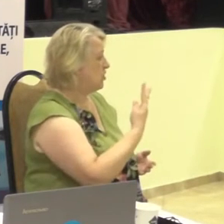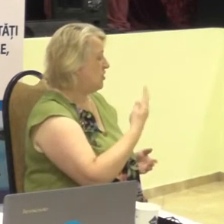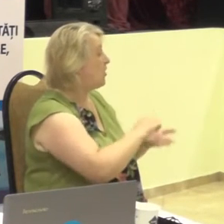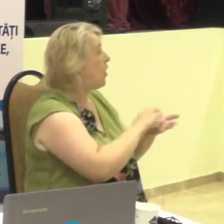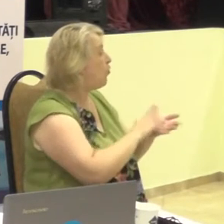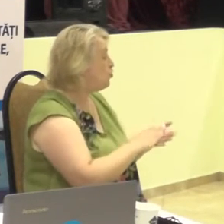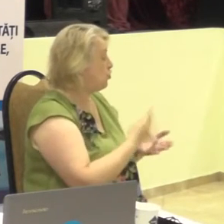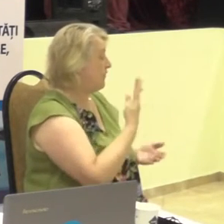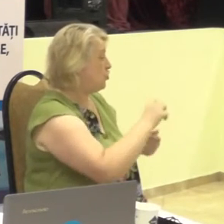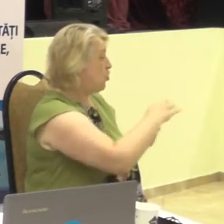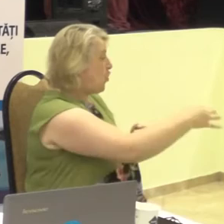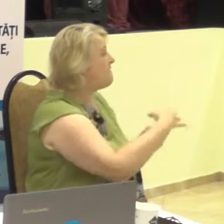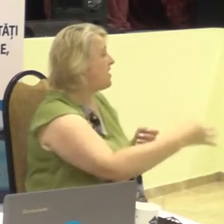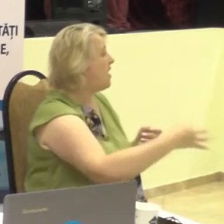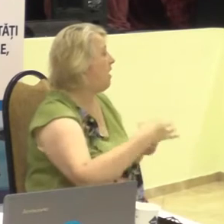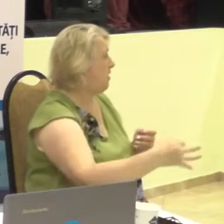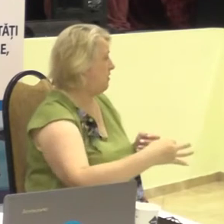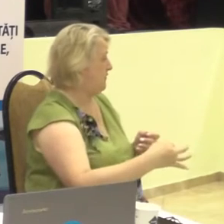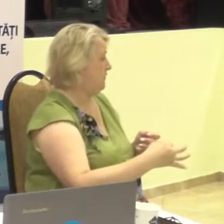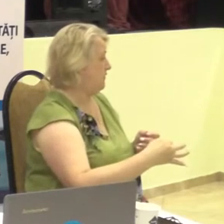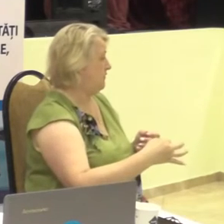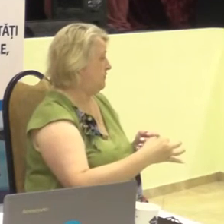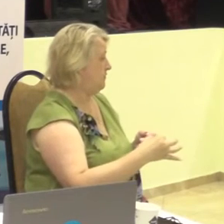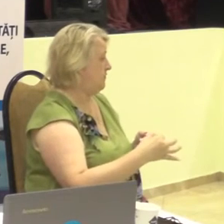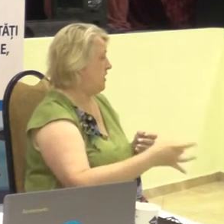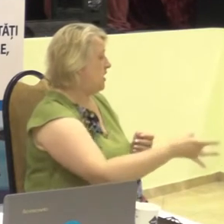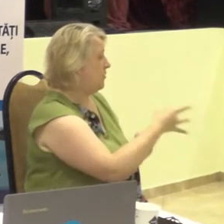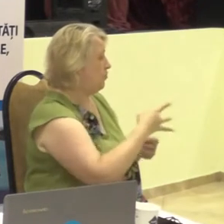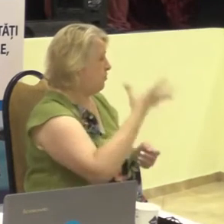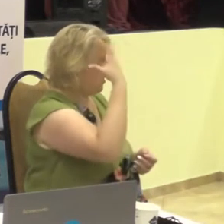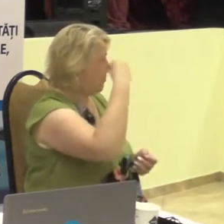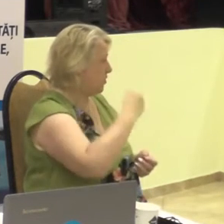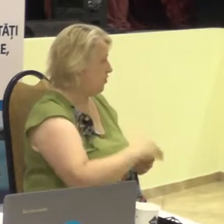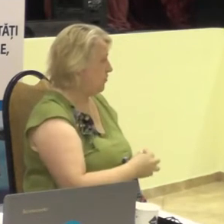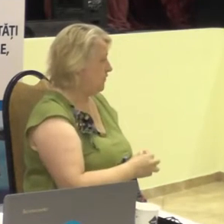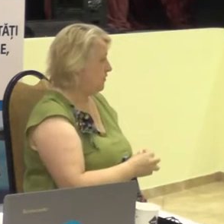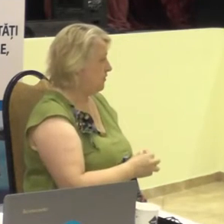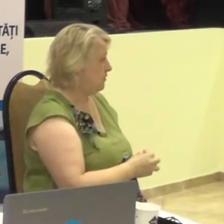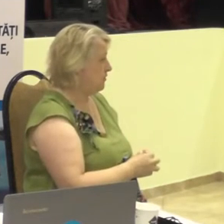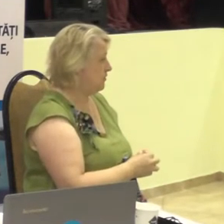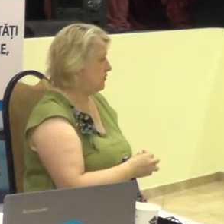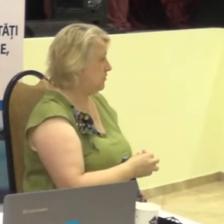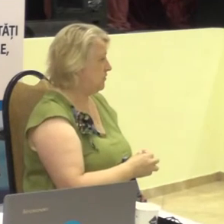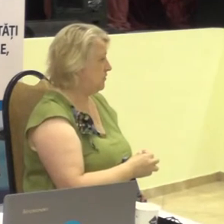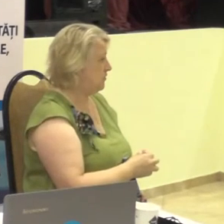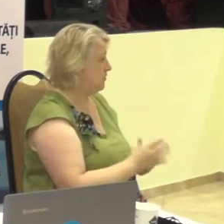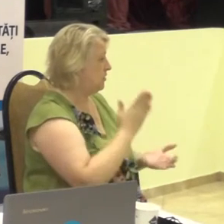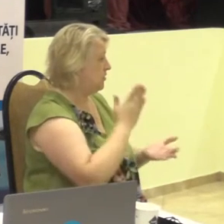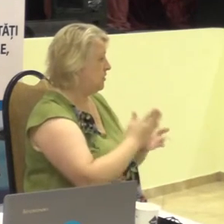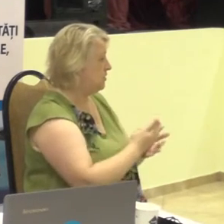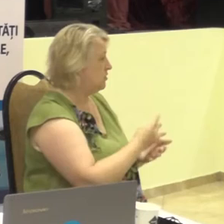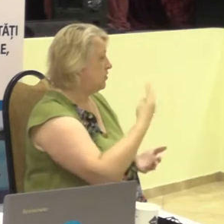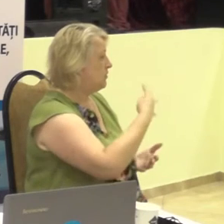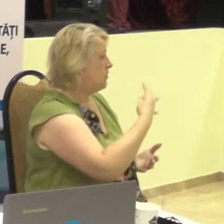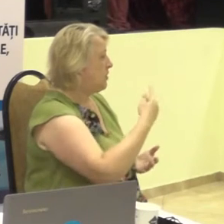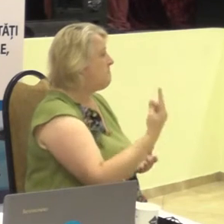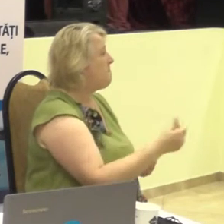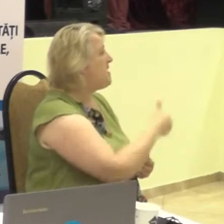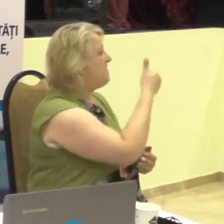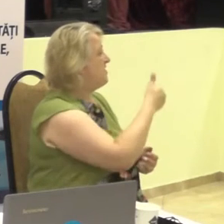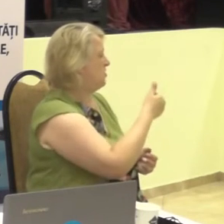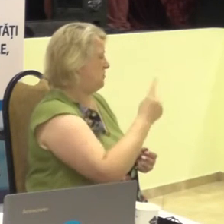Teritoriale de Republicii Moldova și încădrați în 40 de organizații